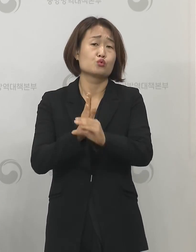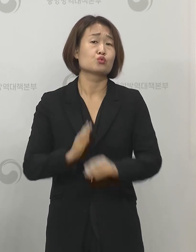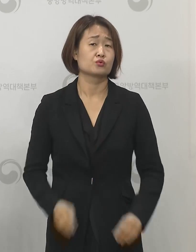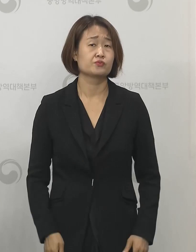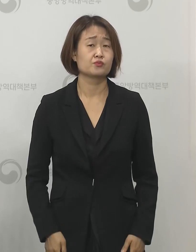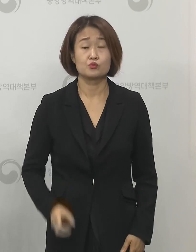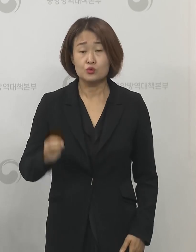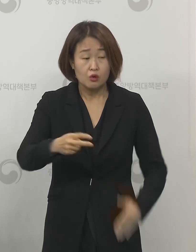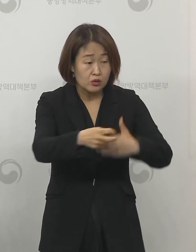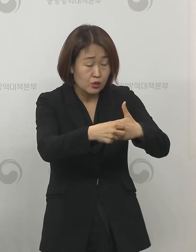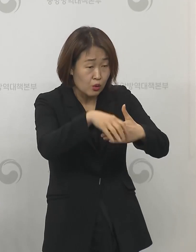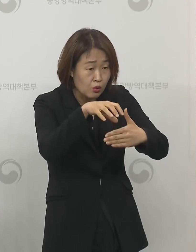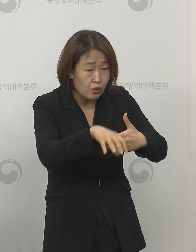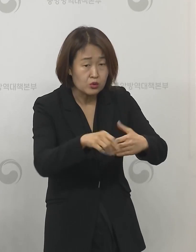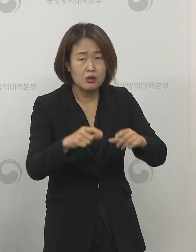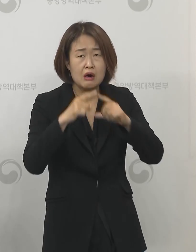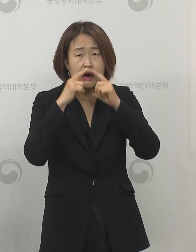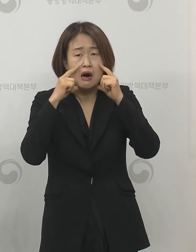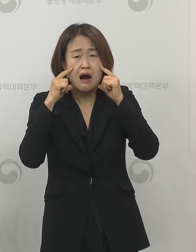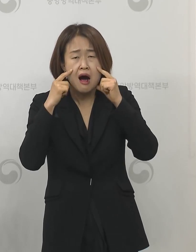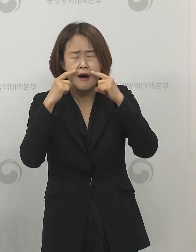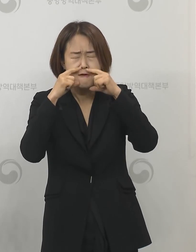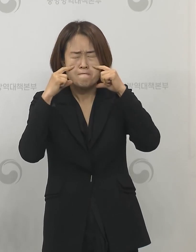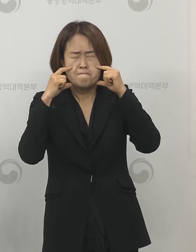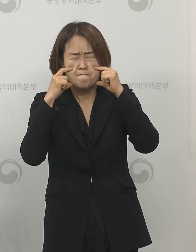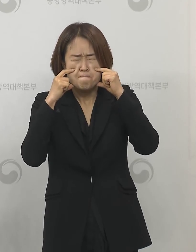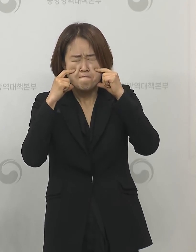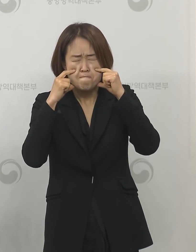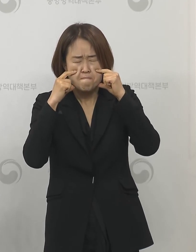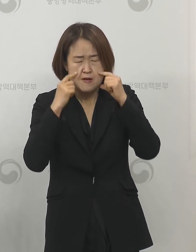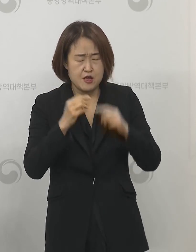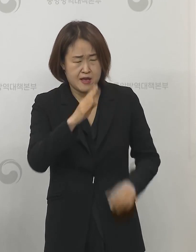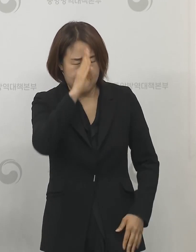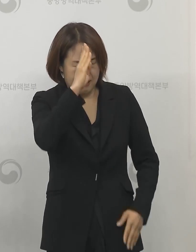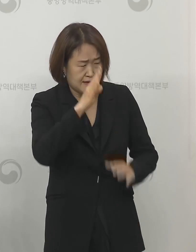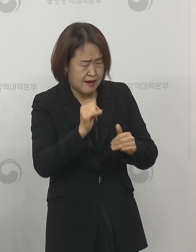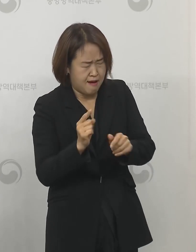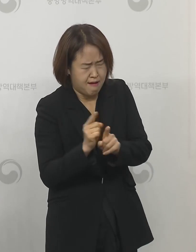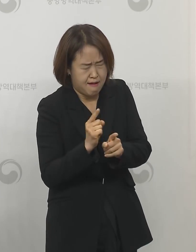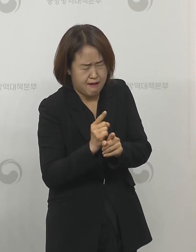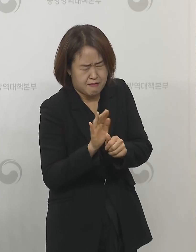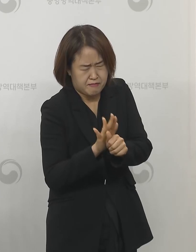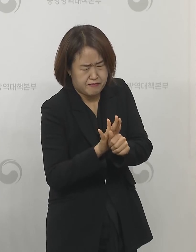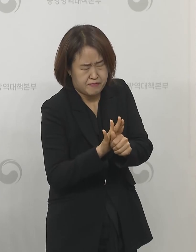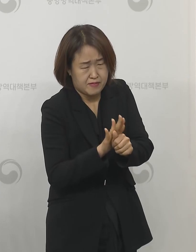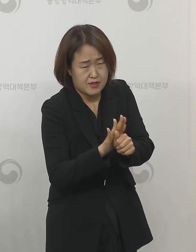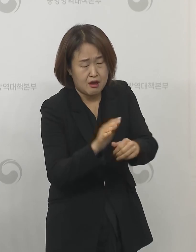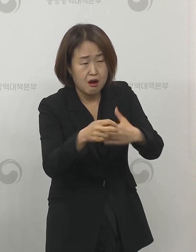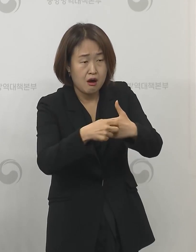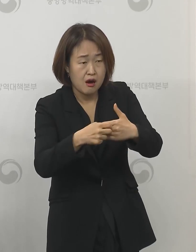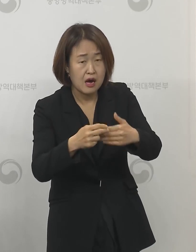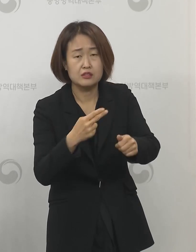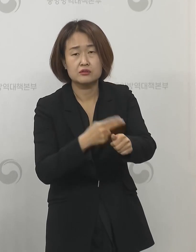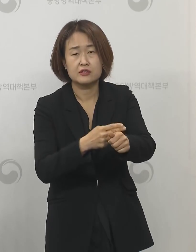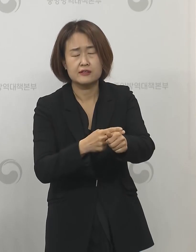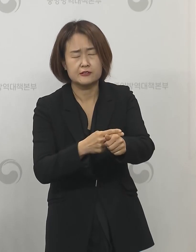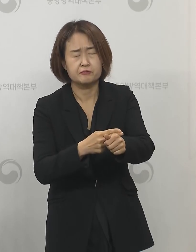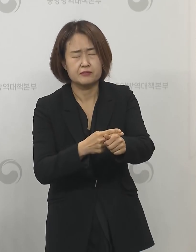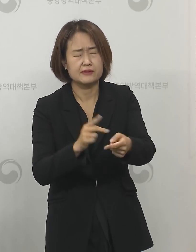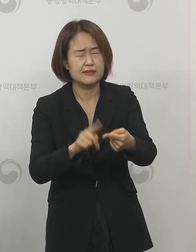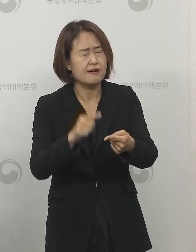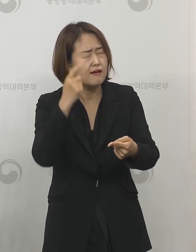의료 현장에서 마스크 자국이 얼굴에 선명하게 환자를 돌보는 그런 의료진들의 얼굴을 떠올려주시기를